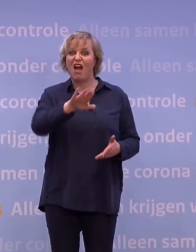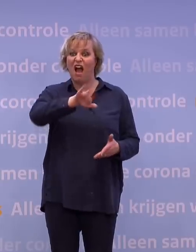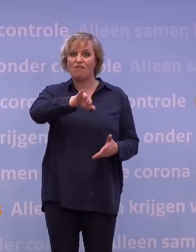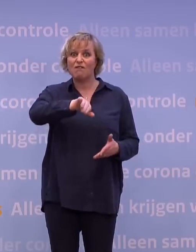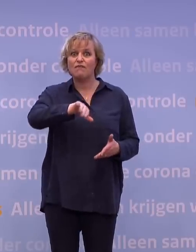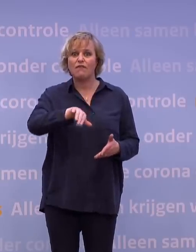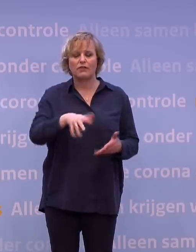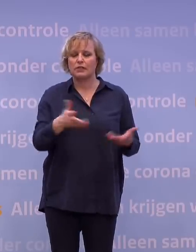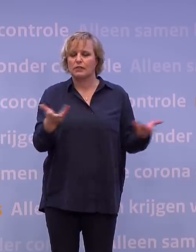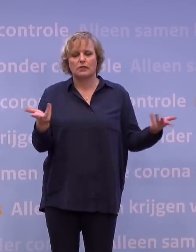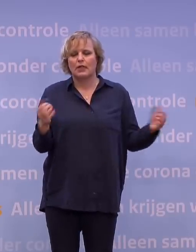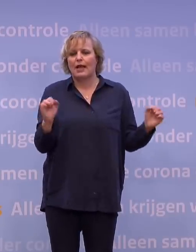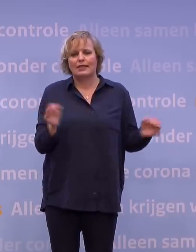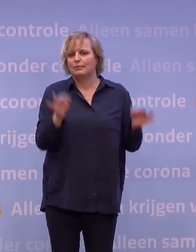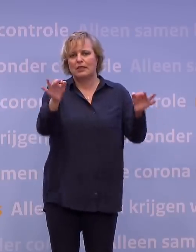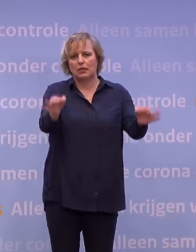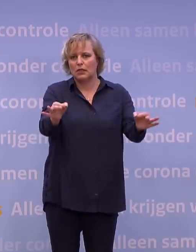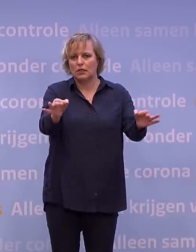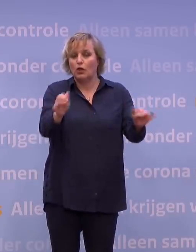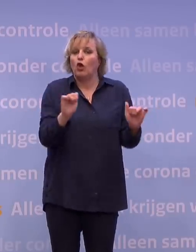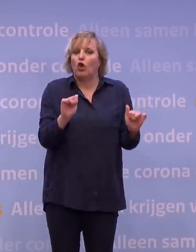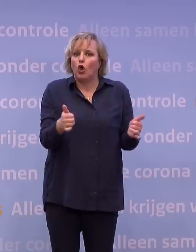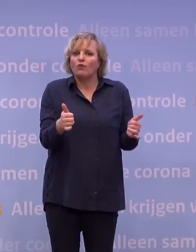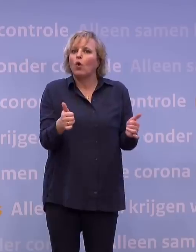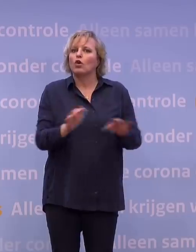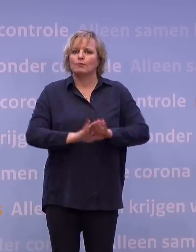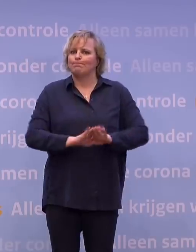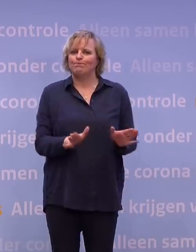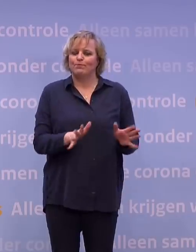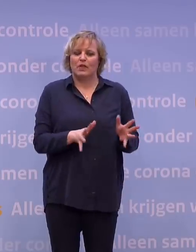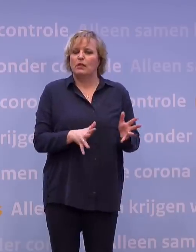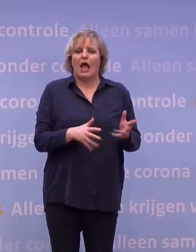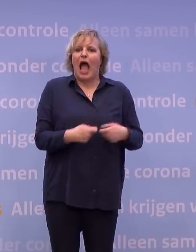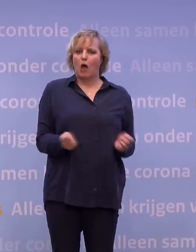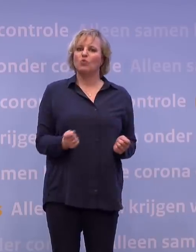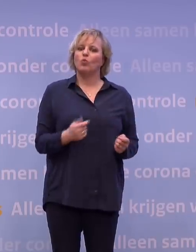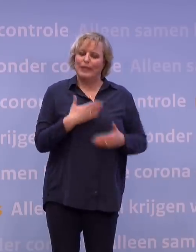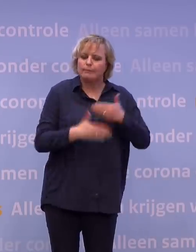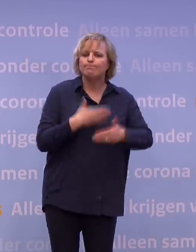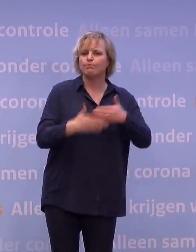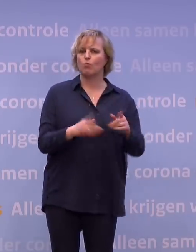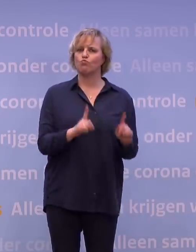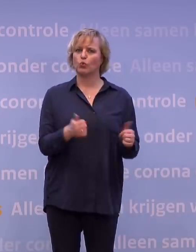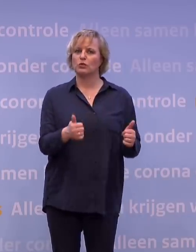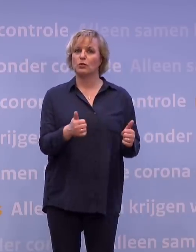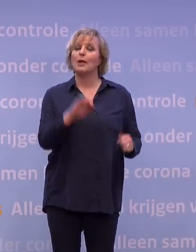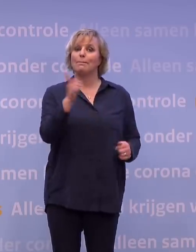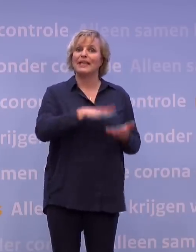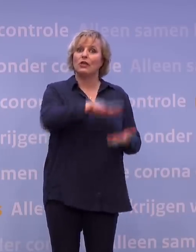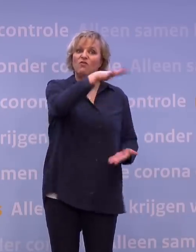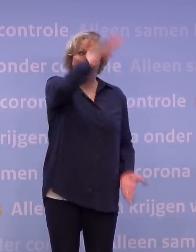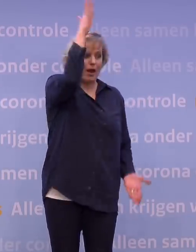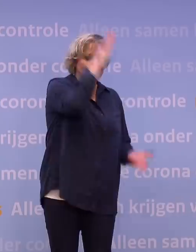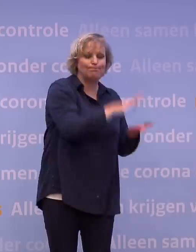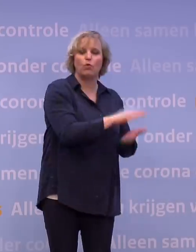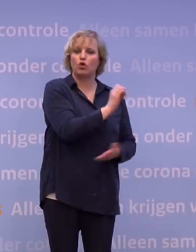afspraken ook gewoon uitvoeringstechnisch niet meer verplaatst. Dus je moet ook niet willen dat je er een rommeltje van maakt in de uitvoering. Dus helemaal nul voorraden aanhouden zou